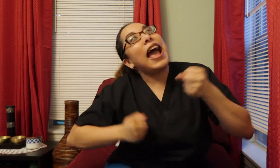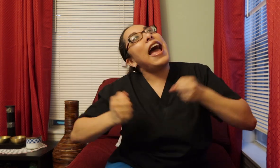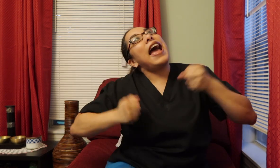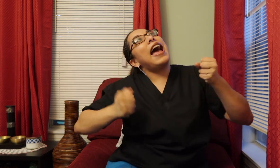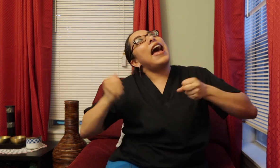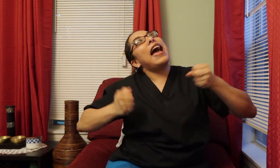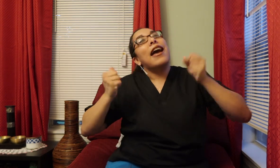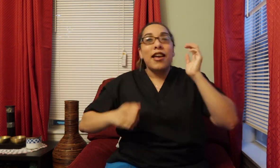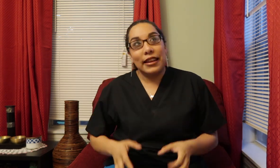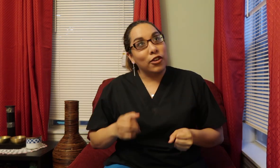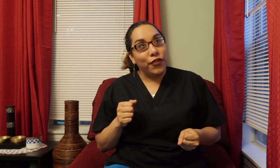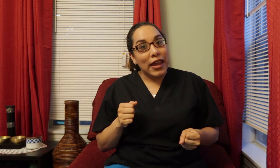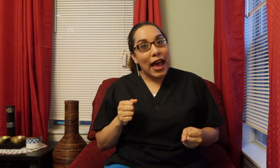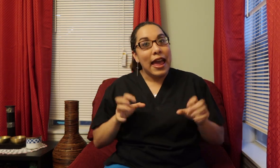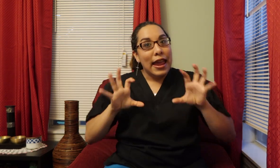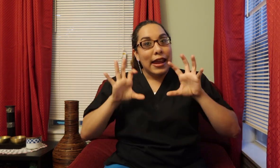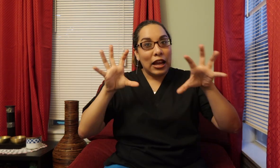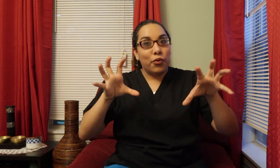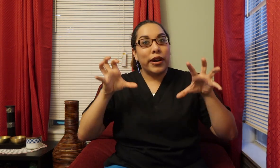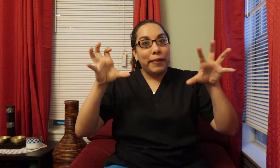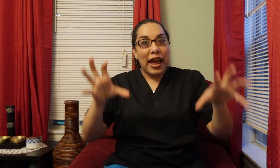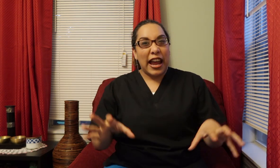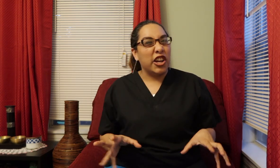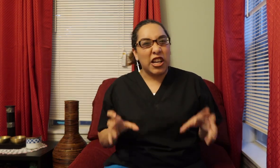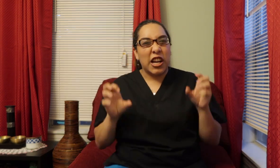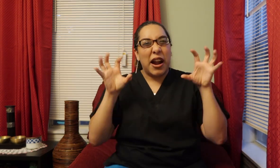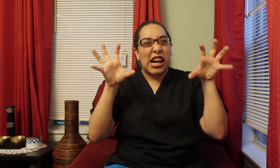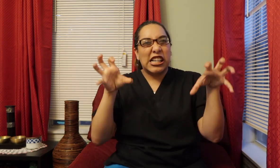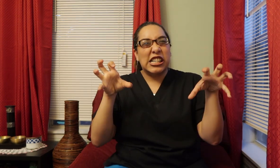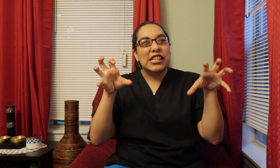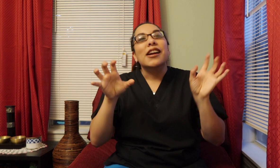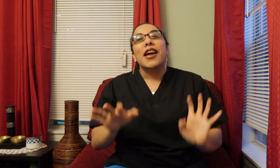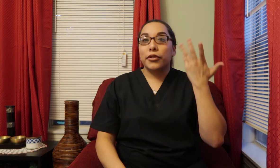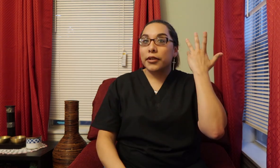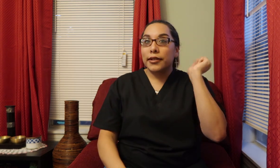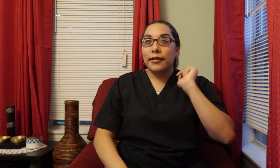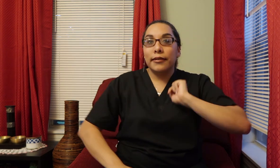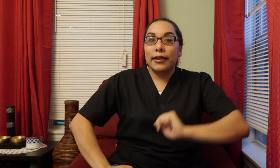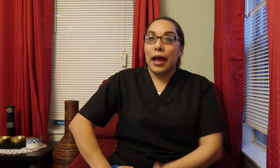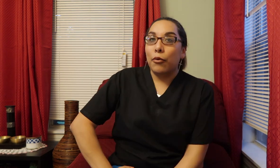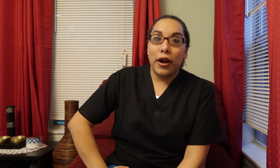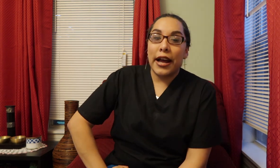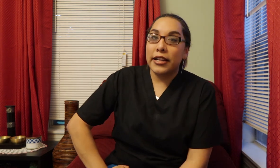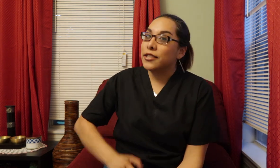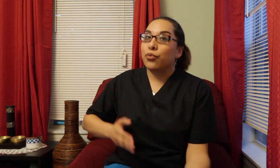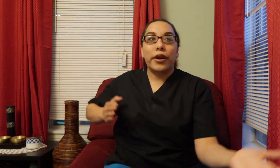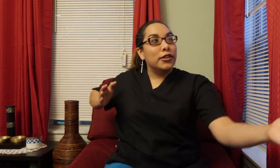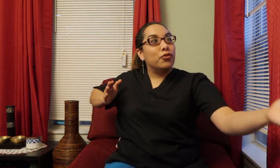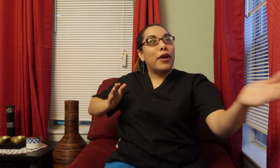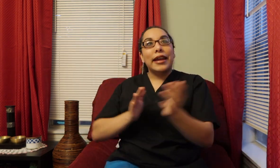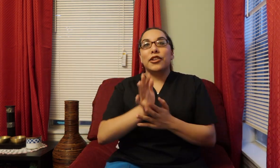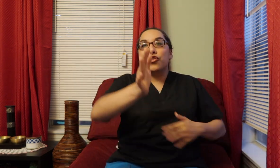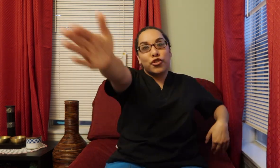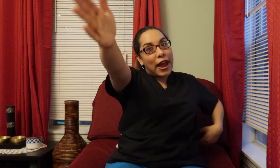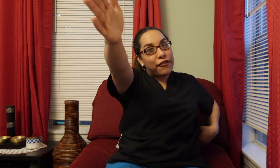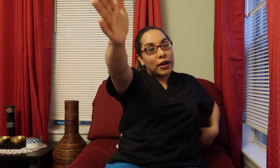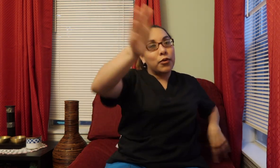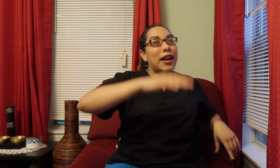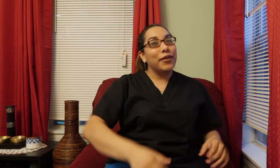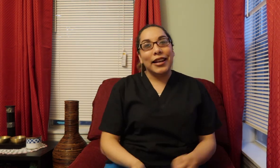And then Sofía Is like running behind her Talking about her La bruja just runs right into traffic Well, not really